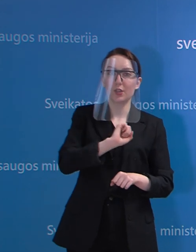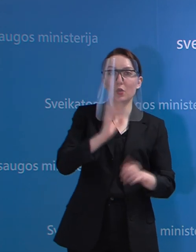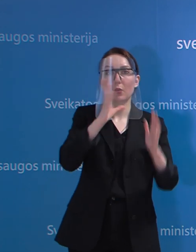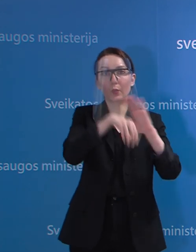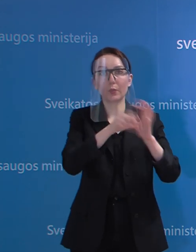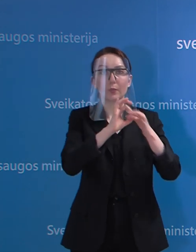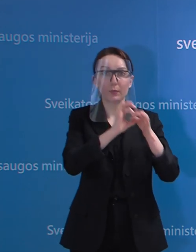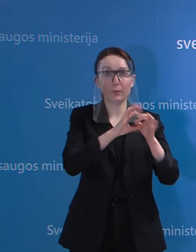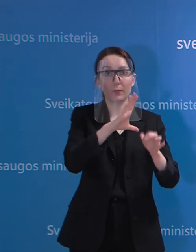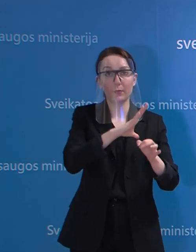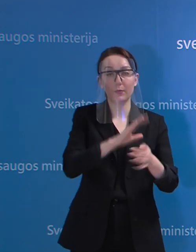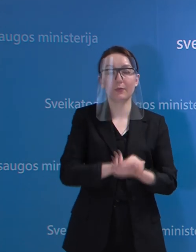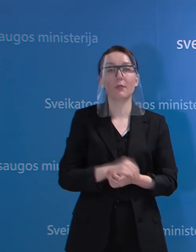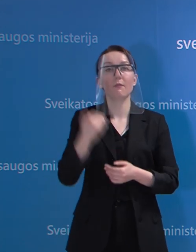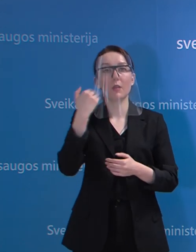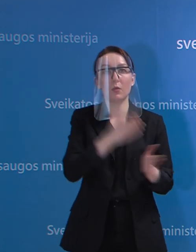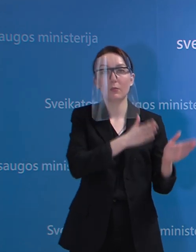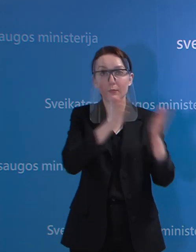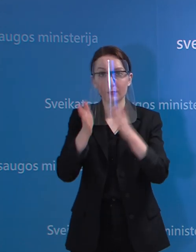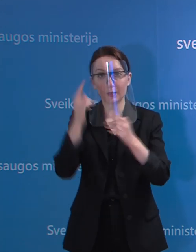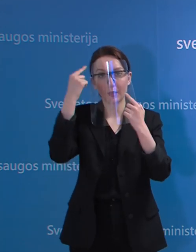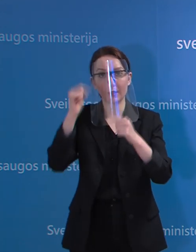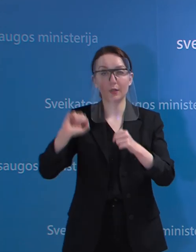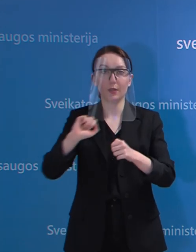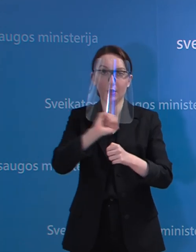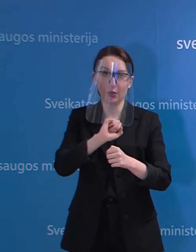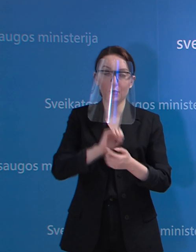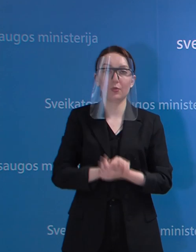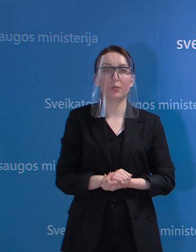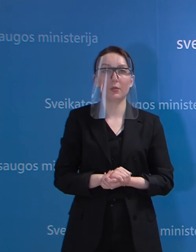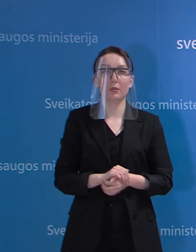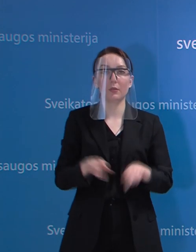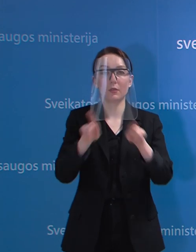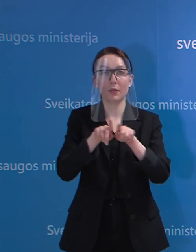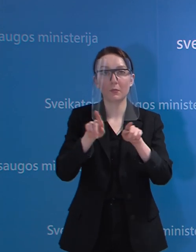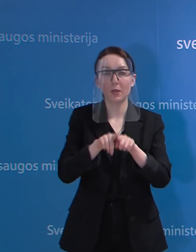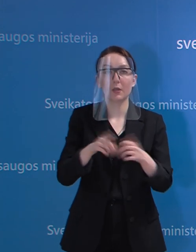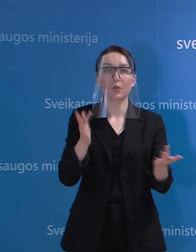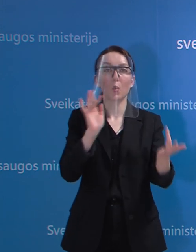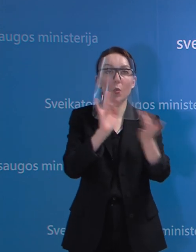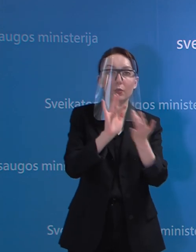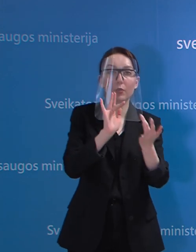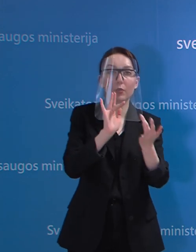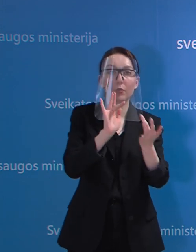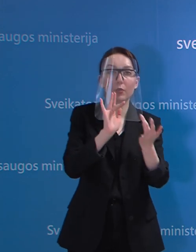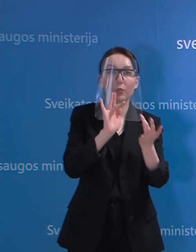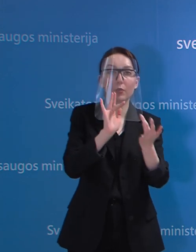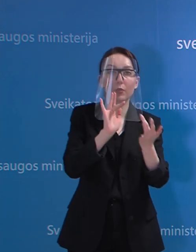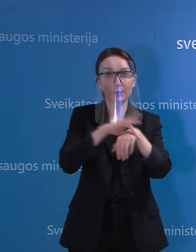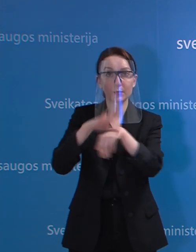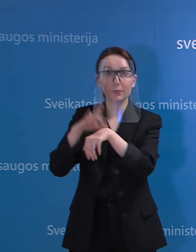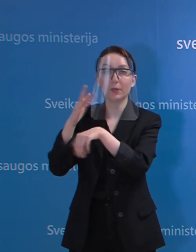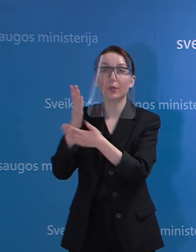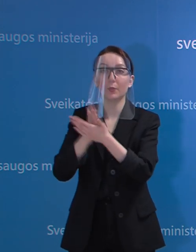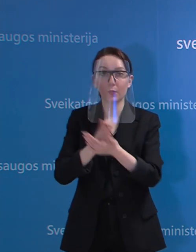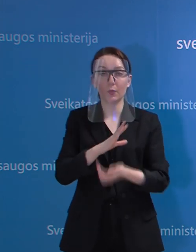tiesiogiai dirba, tada bus tyriami kiti medikai, bet to tie kontaktai, kurie buvo nustatyti, sakykime,